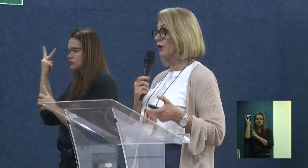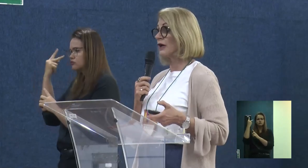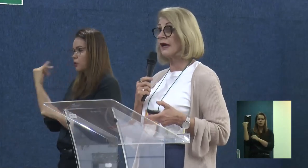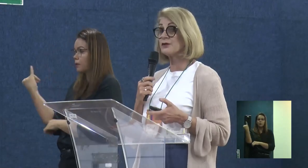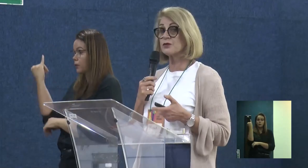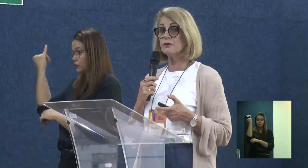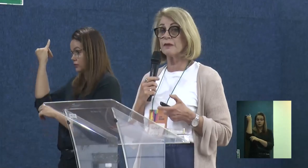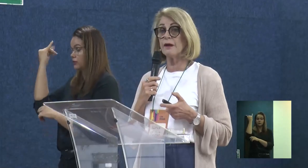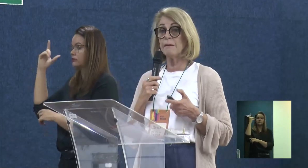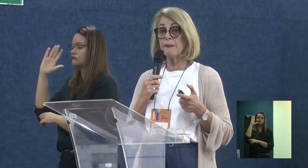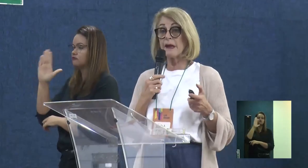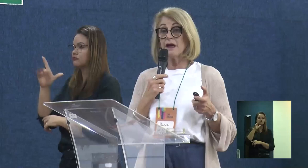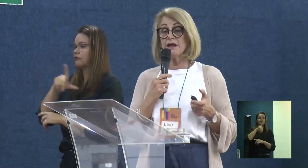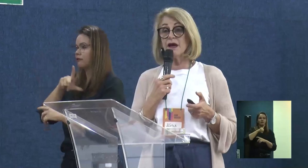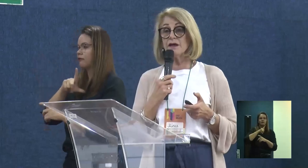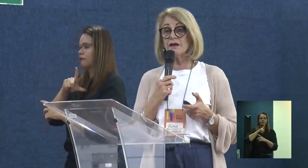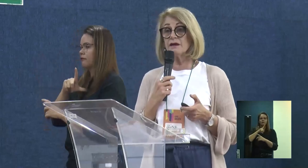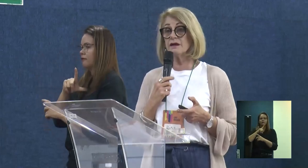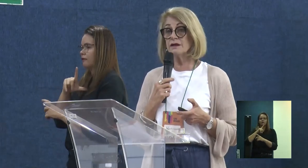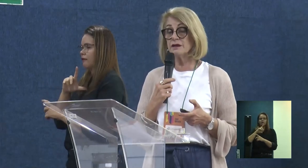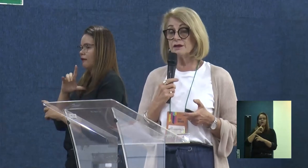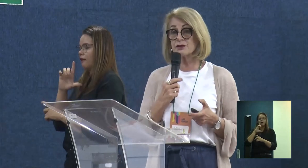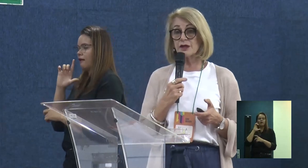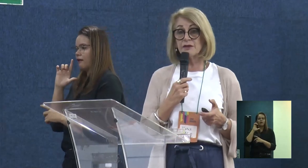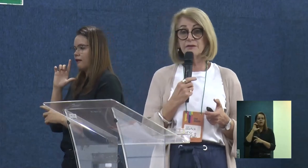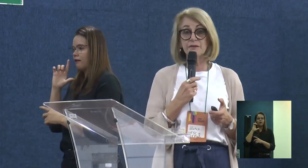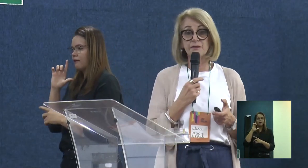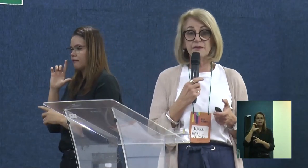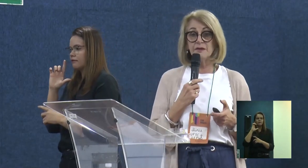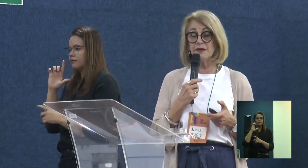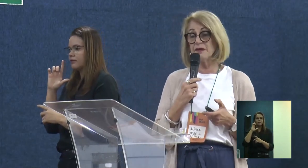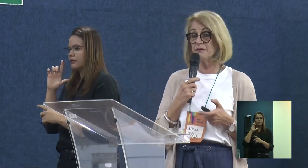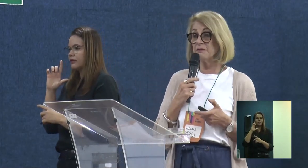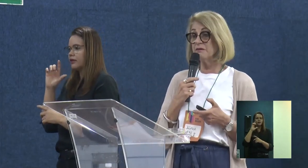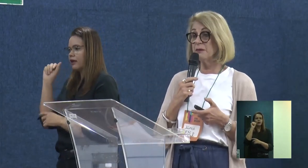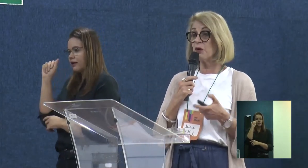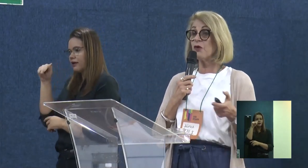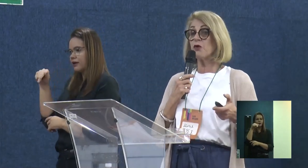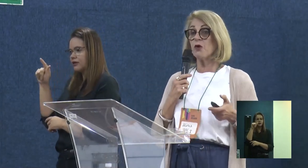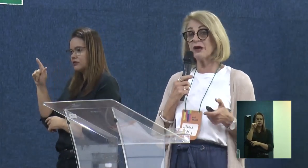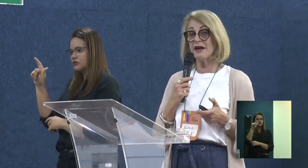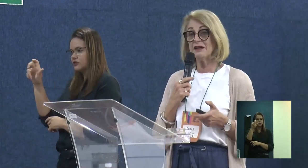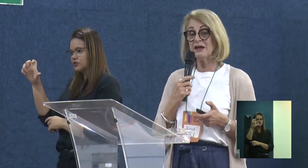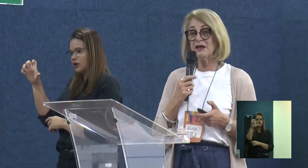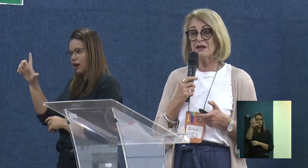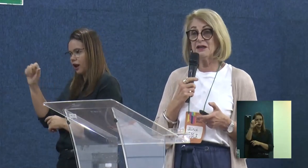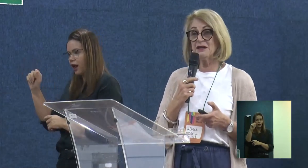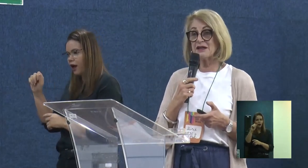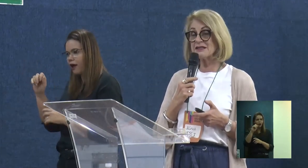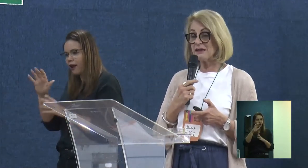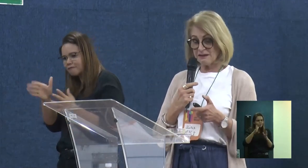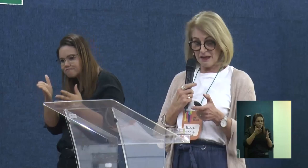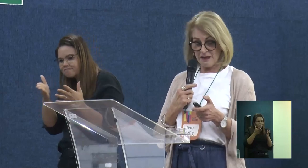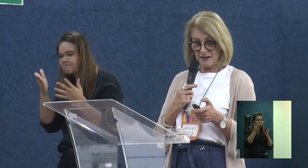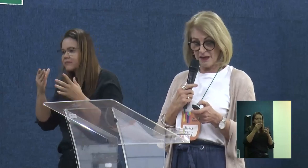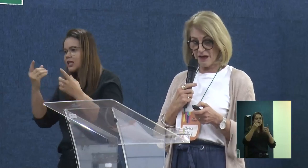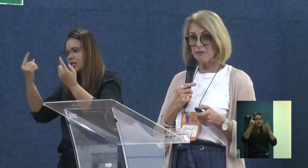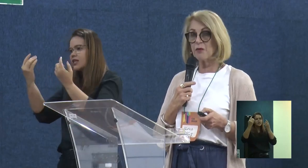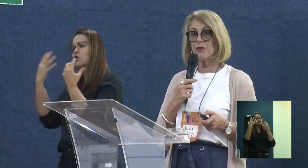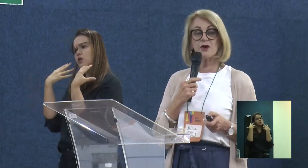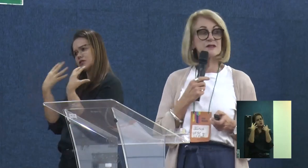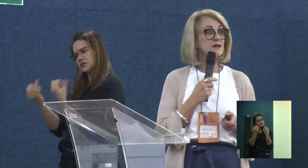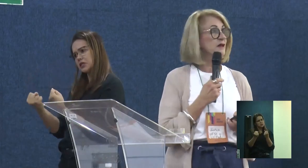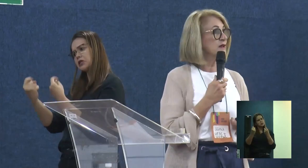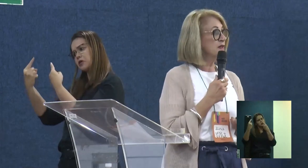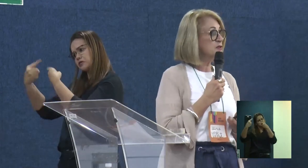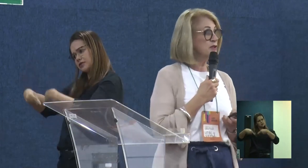a questão do patrimônio eclético, né. E aí, a Ângela me provocou, né, e aceitei,